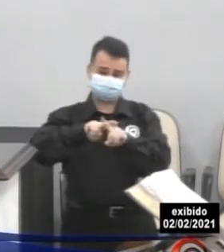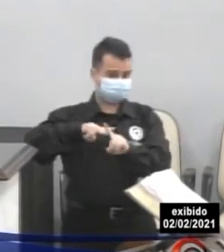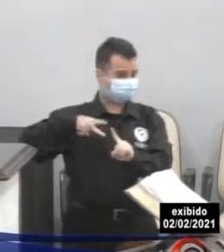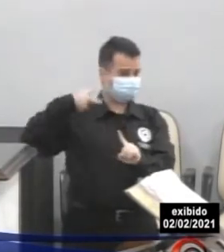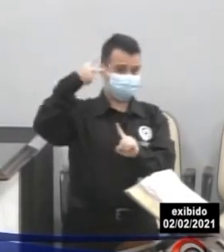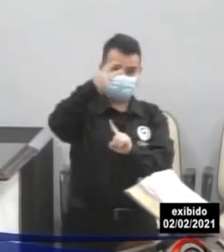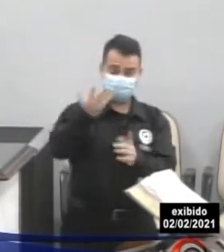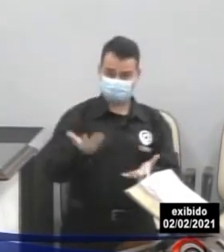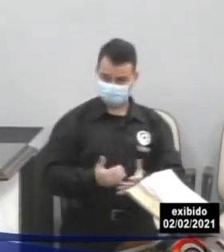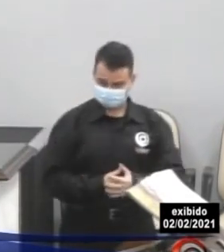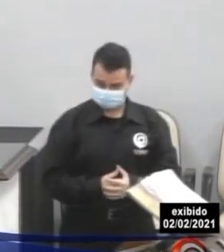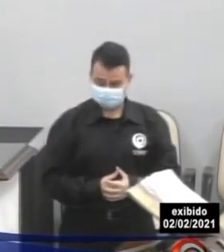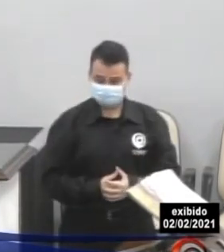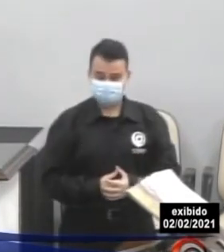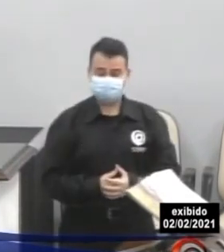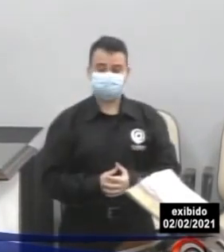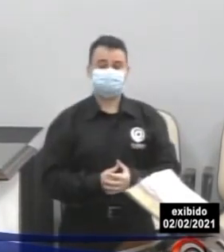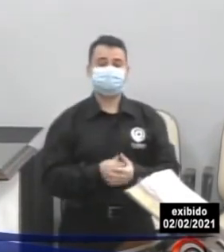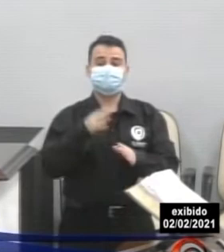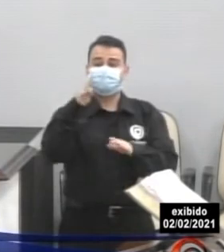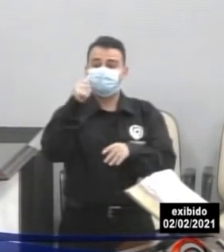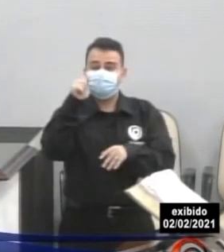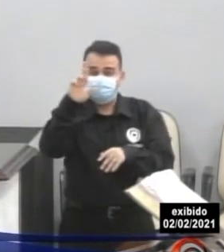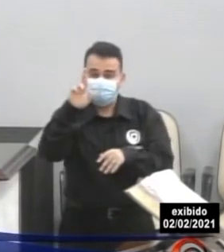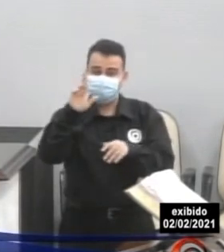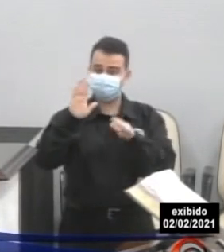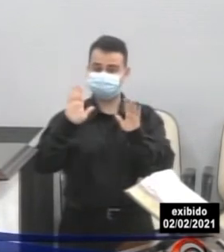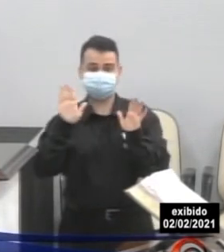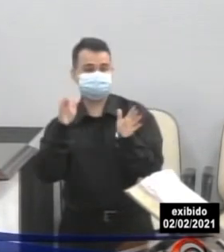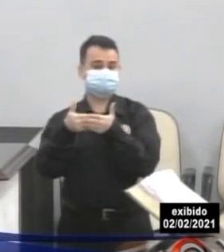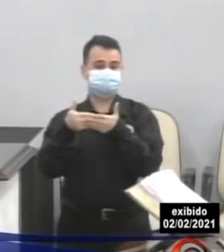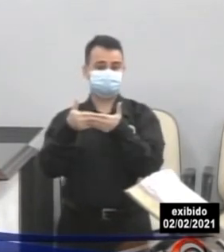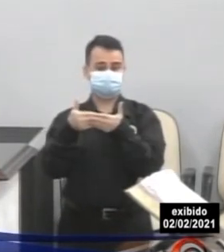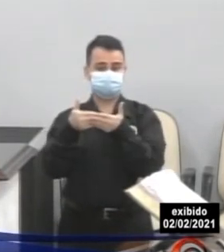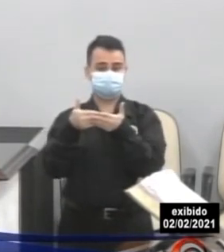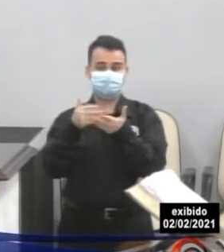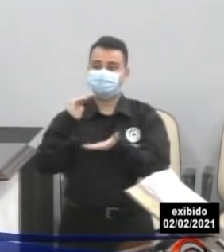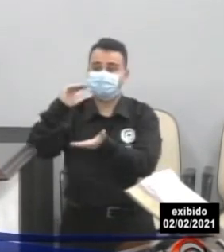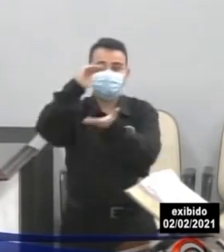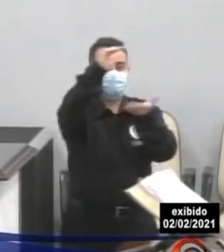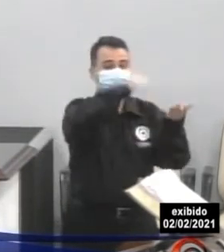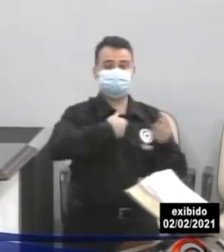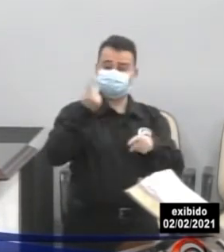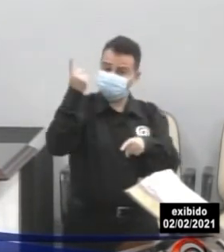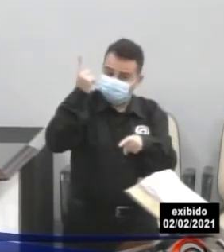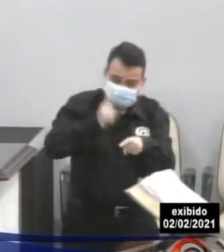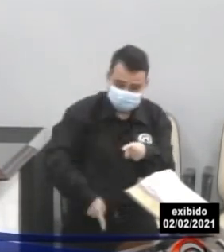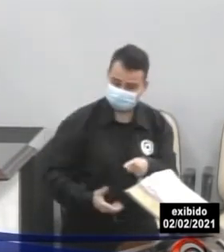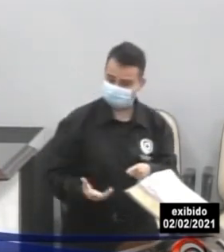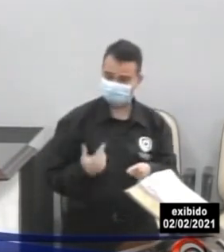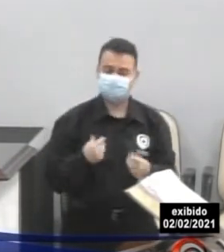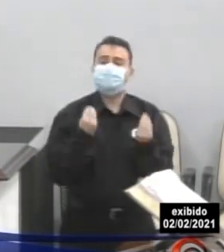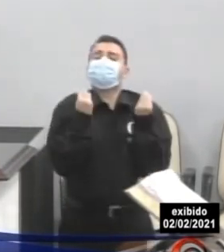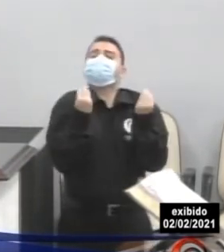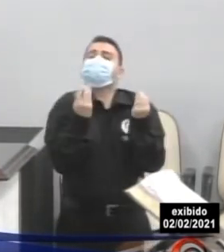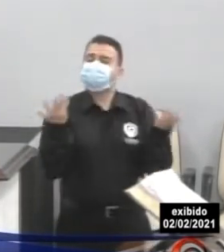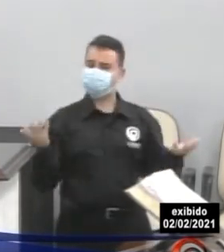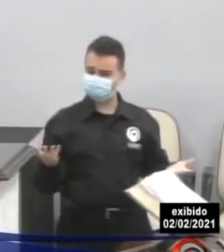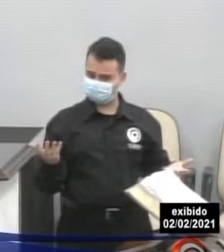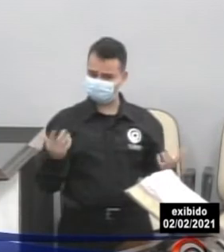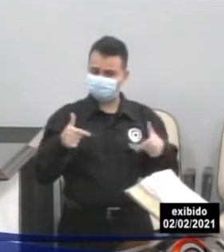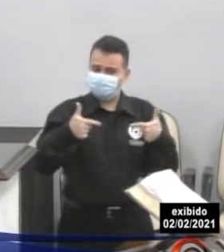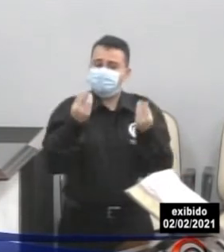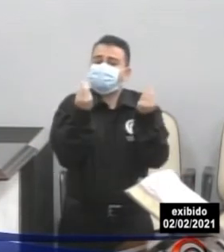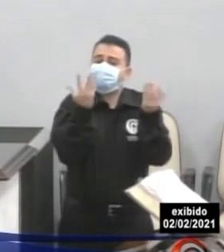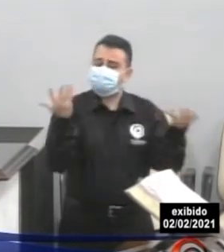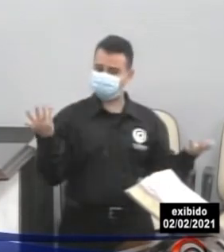a gente tem os bares que são fechados e não podem trabalhar nem mesmo com delivery? Como é que um estabelecimento tem um quinaio de